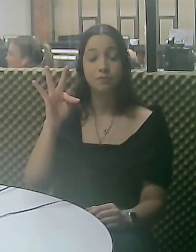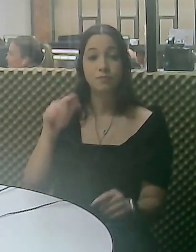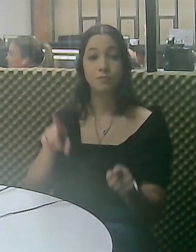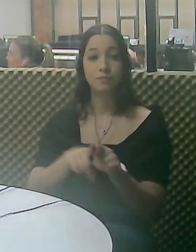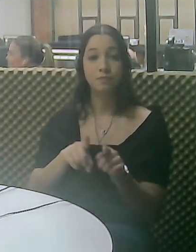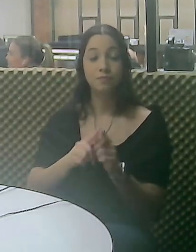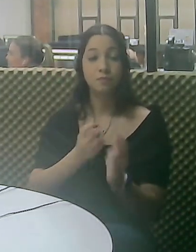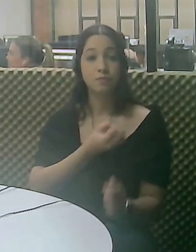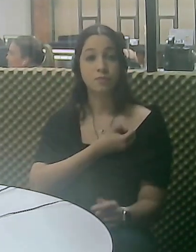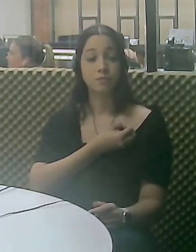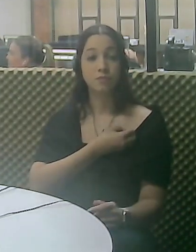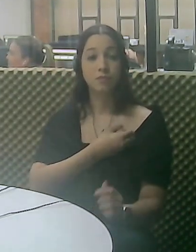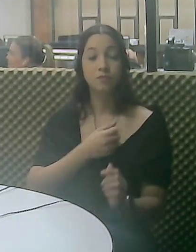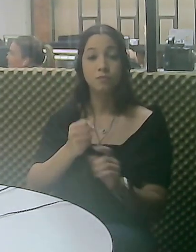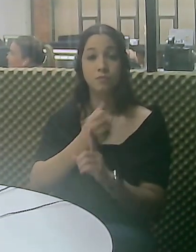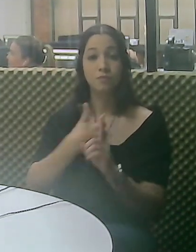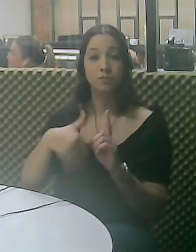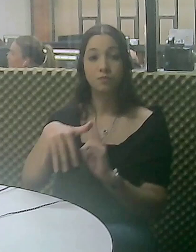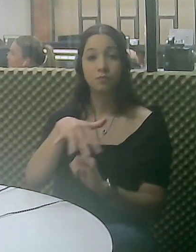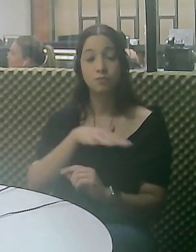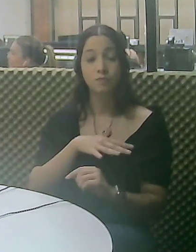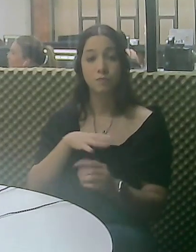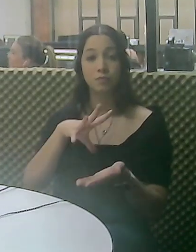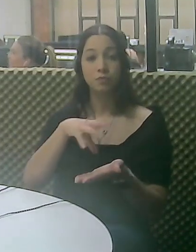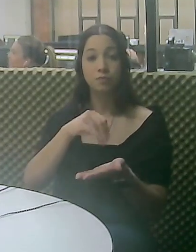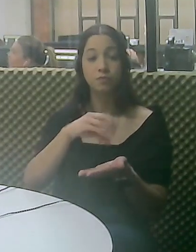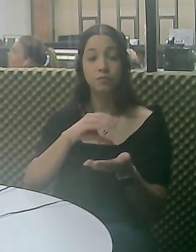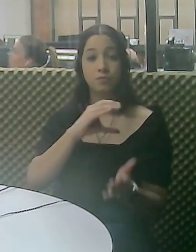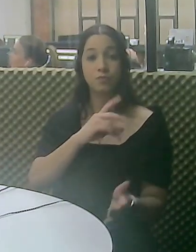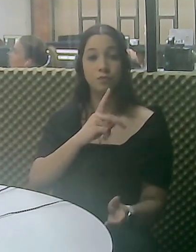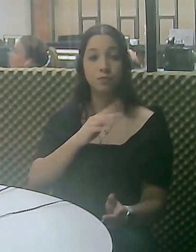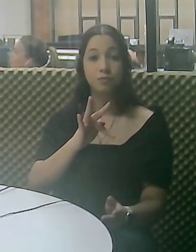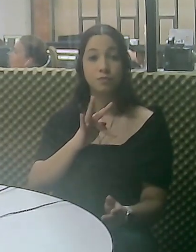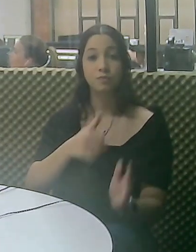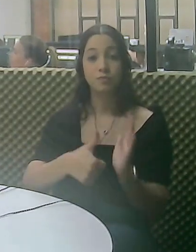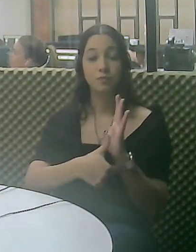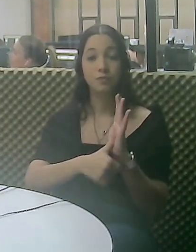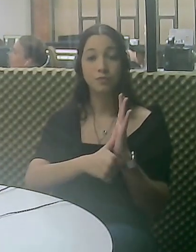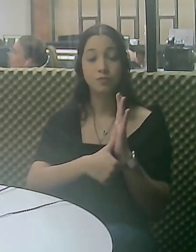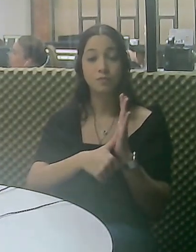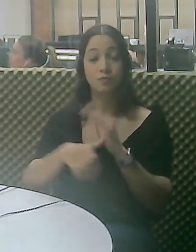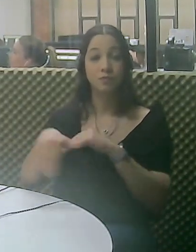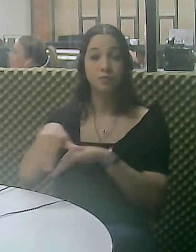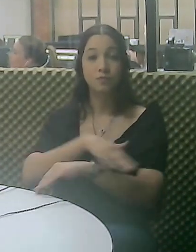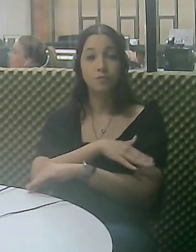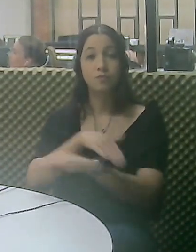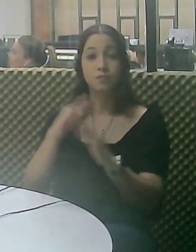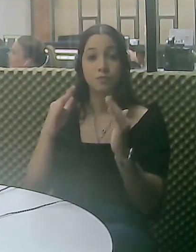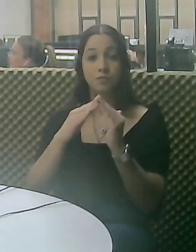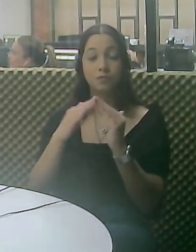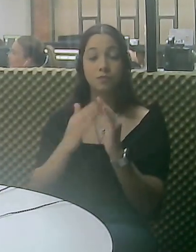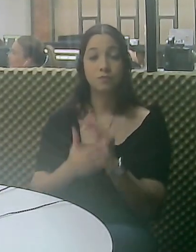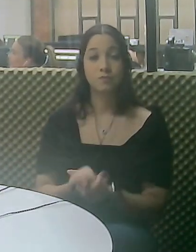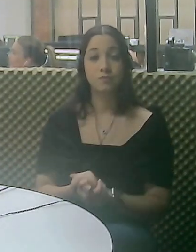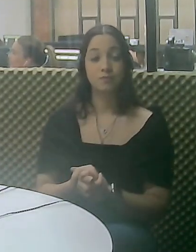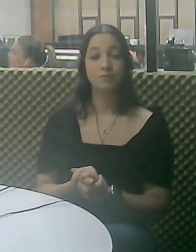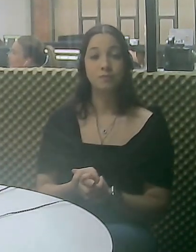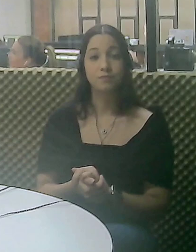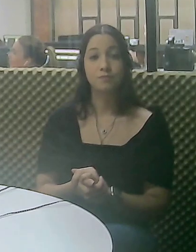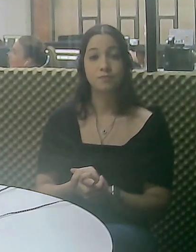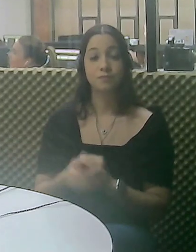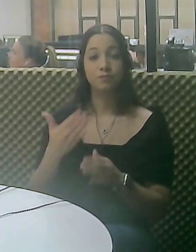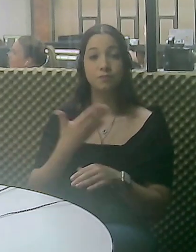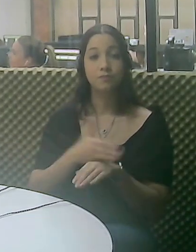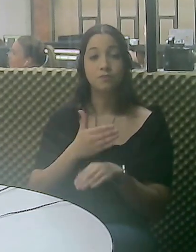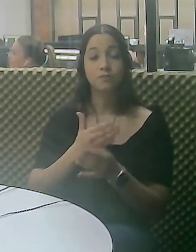Programas Sociais do Governo Federal, CAD Único e Número de Identificação Social, cópia de CPF, RG